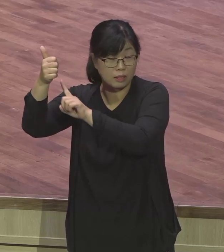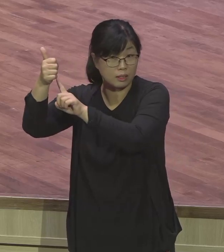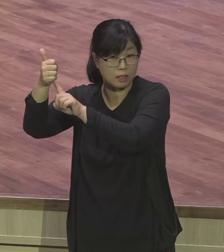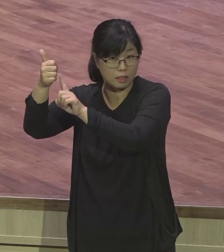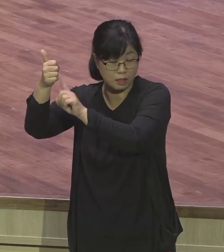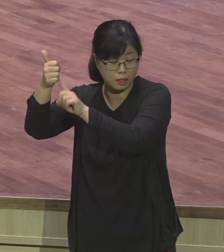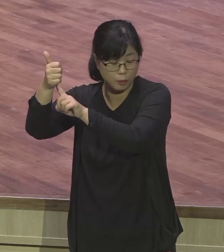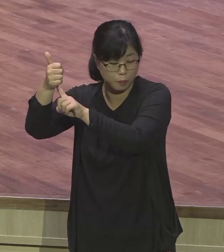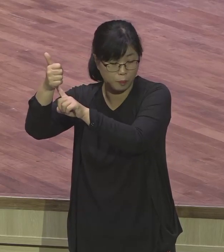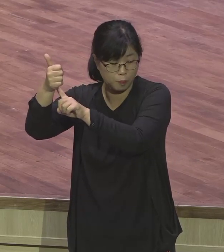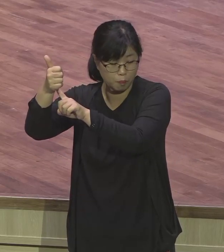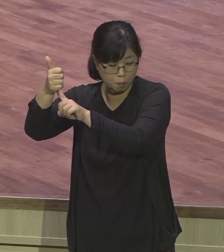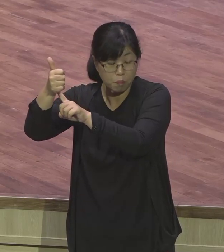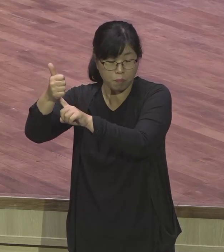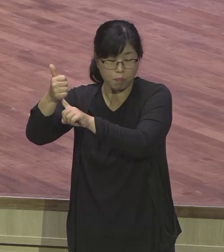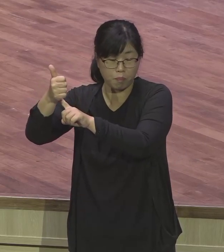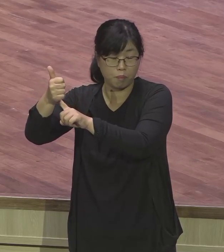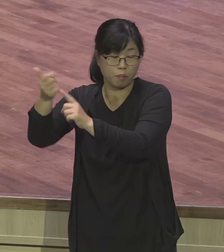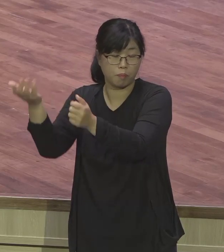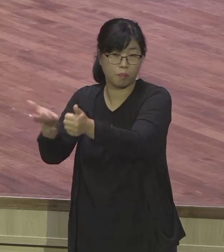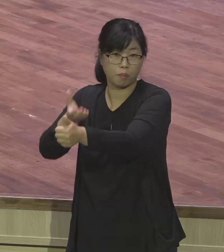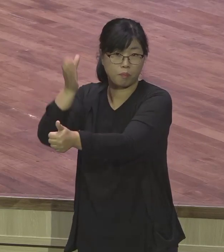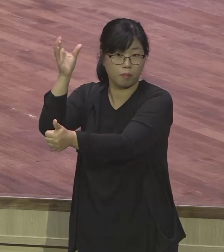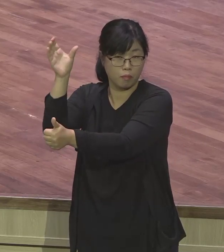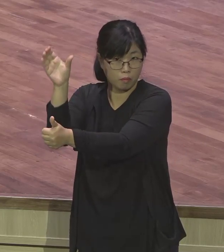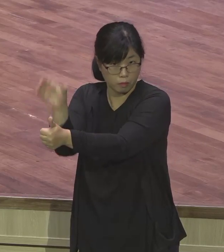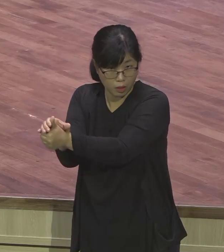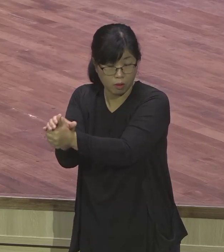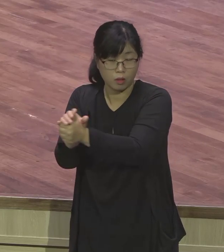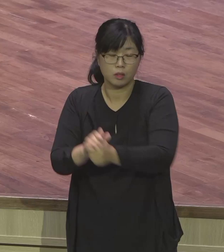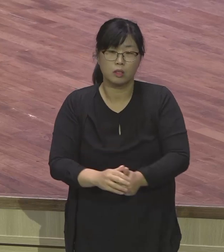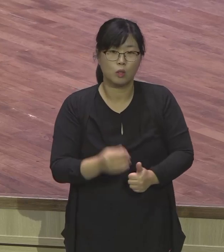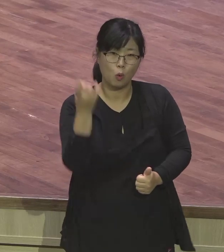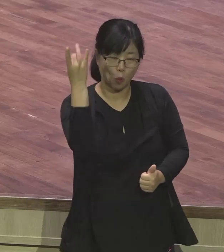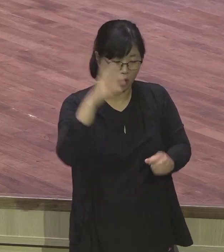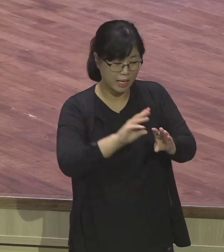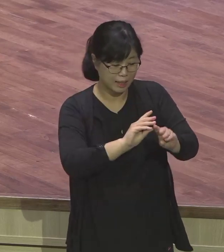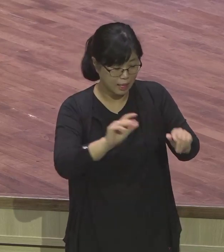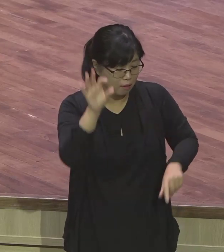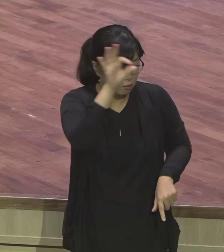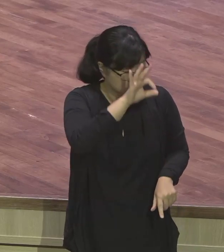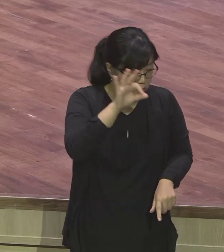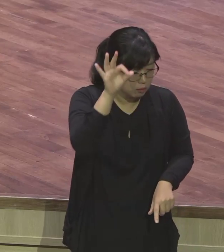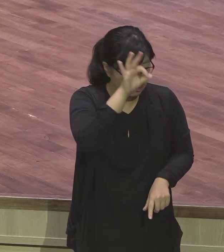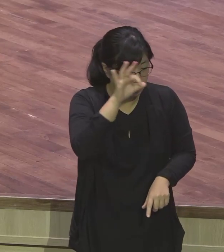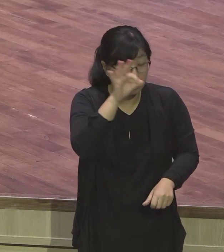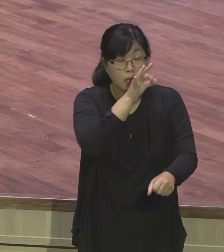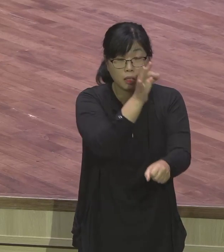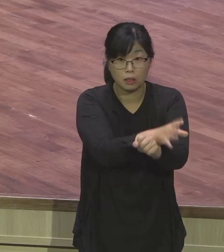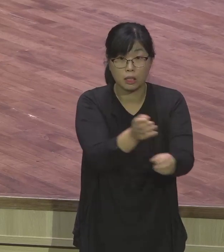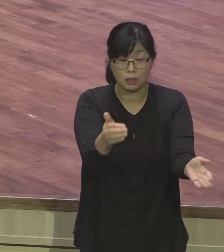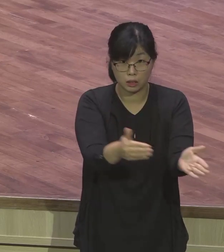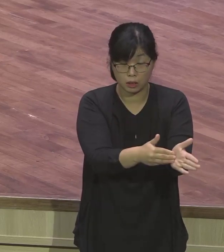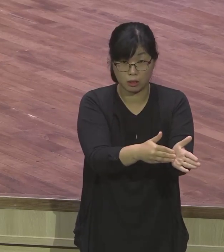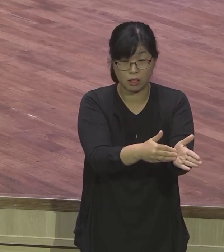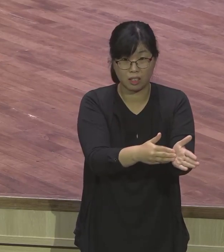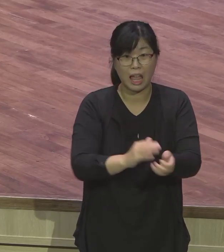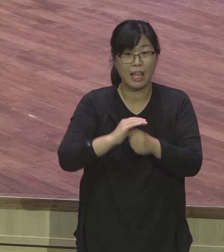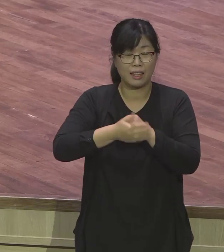현재 있는 학교를요, 맹박을 주어가지고, 대구 마가다라방 교회, 교회는 많지 않습니다. 뭐